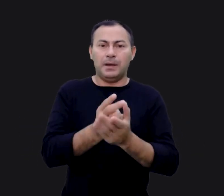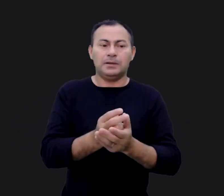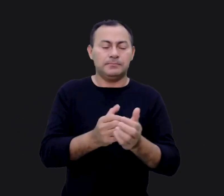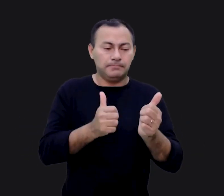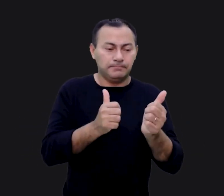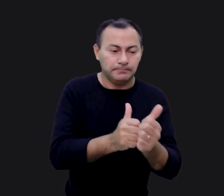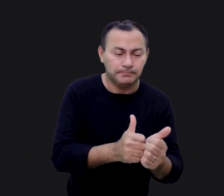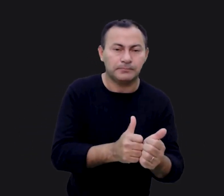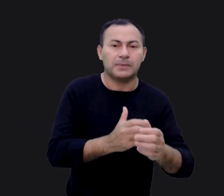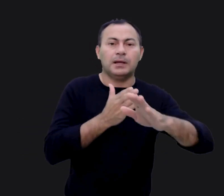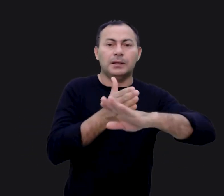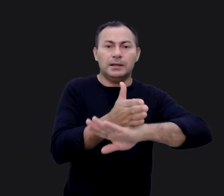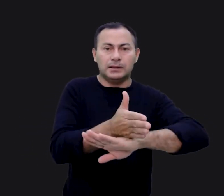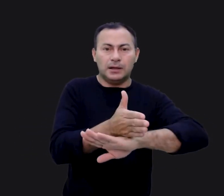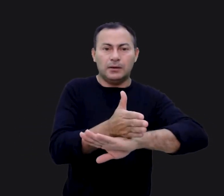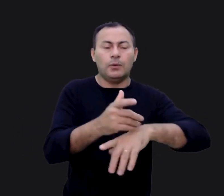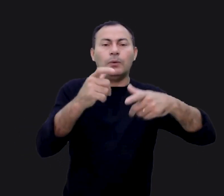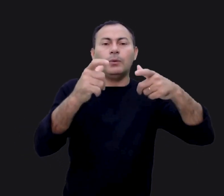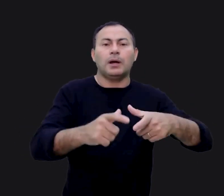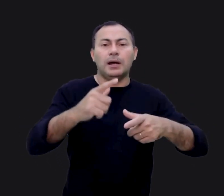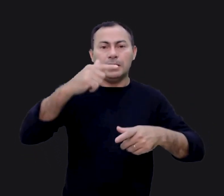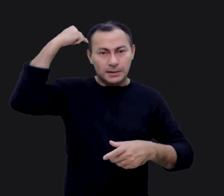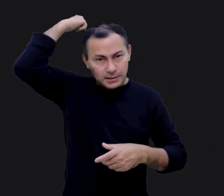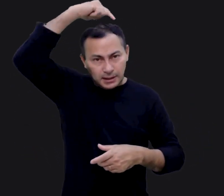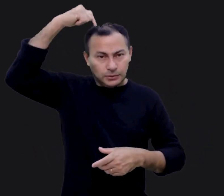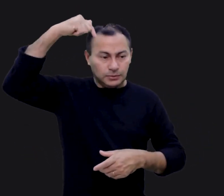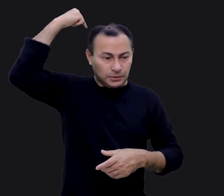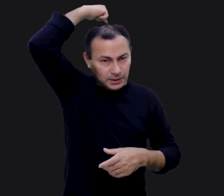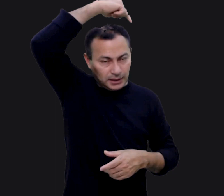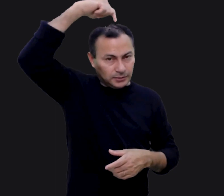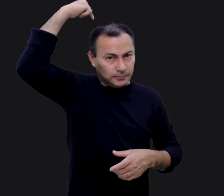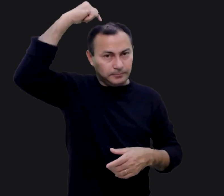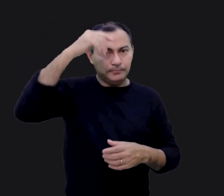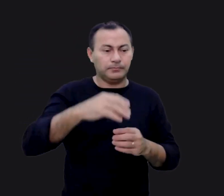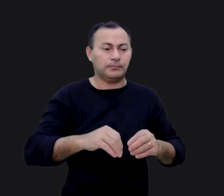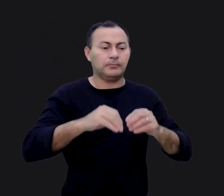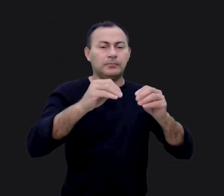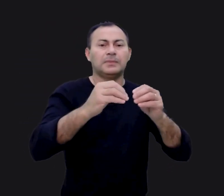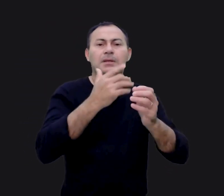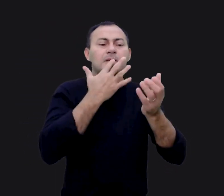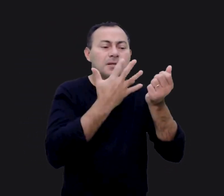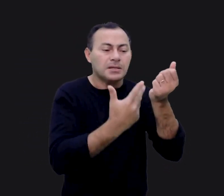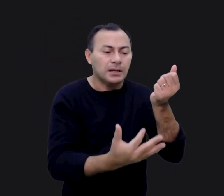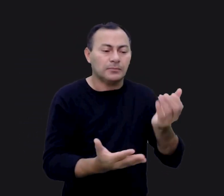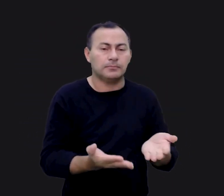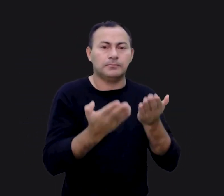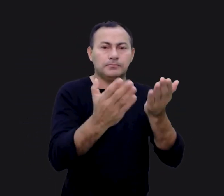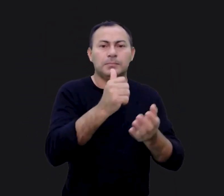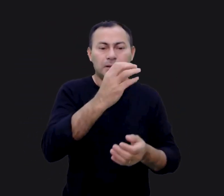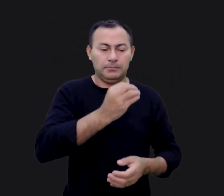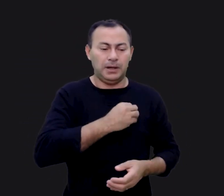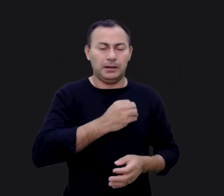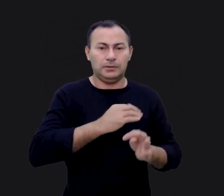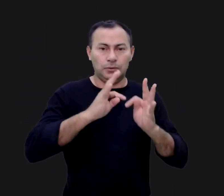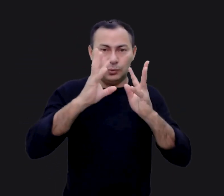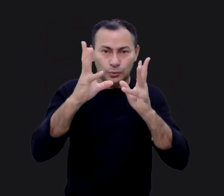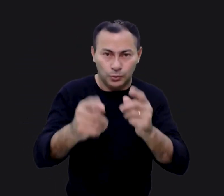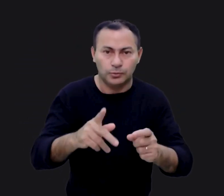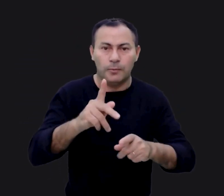mesma aproximação, então ele entrava para o lugar santo dos santos. Ele levava sangue para oferecer pelos pecados de todo o